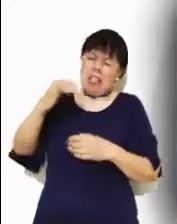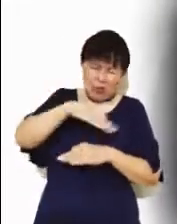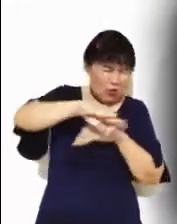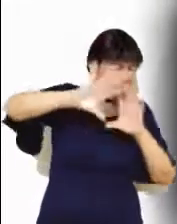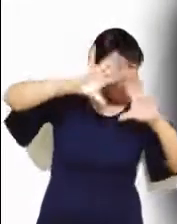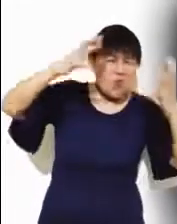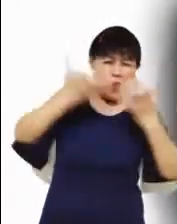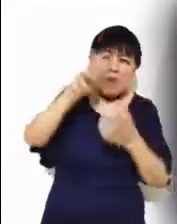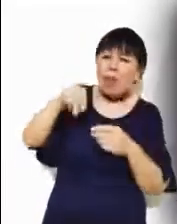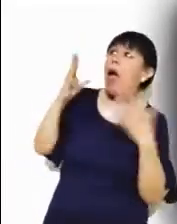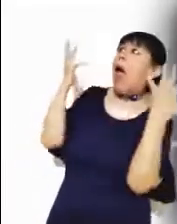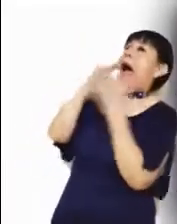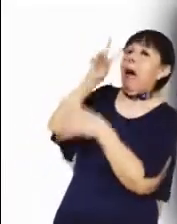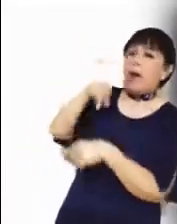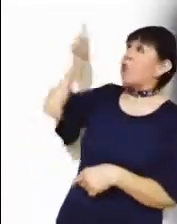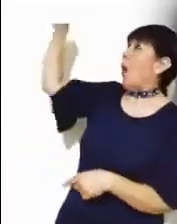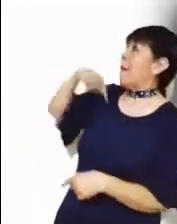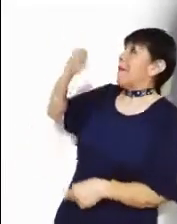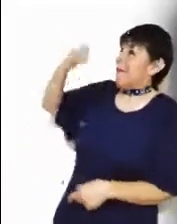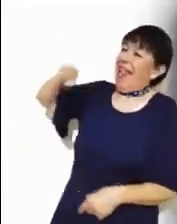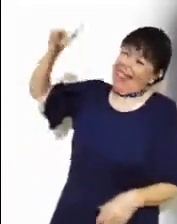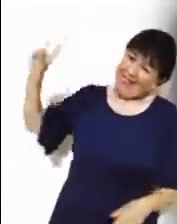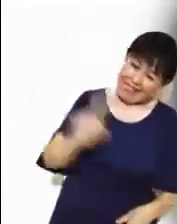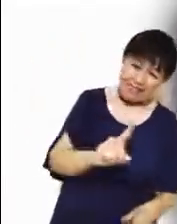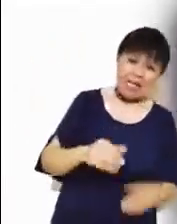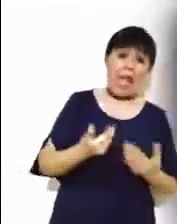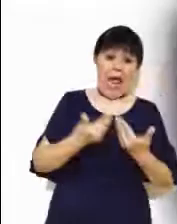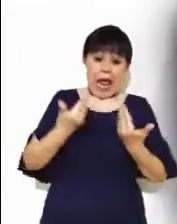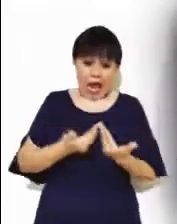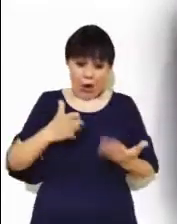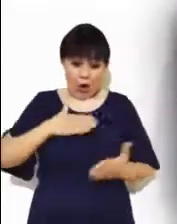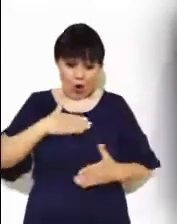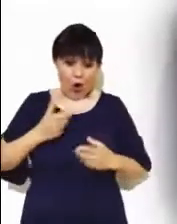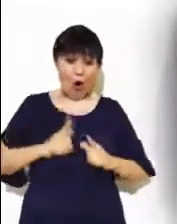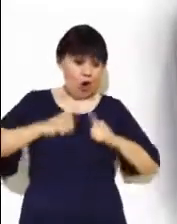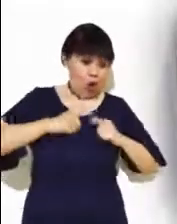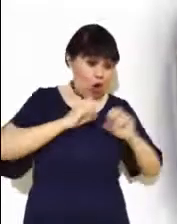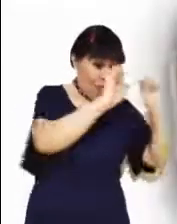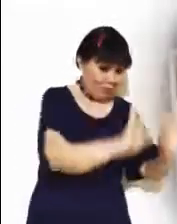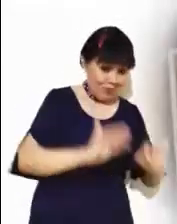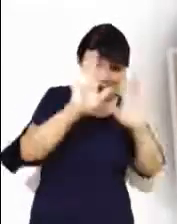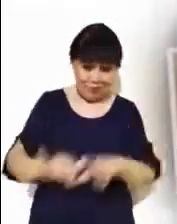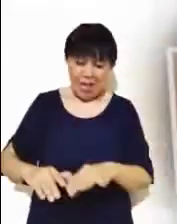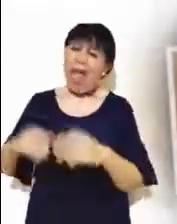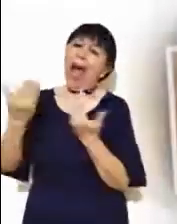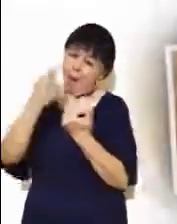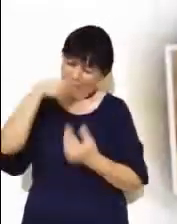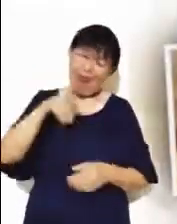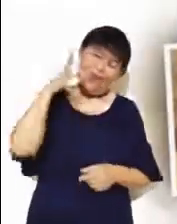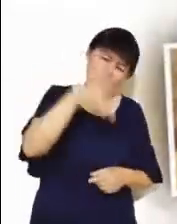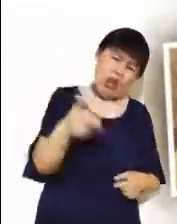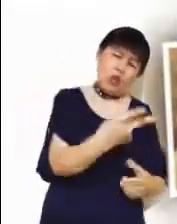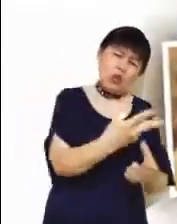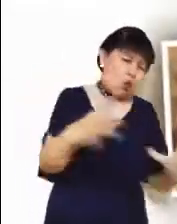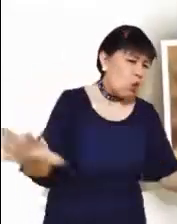que tú me has enviado. Yo les he dado la gloria que tú me diste para que sean uno como nosotros somos uno.